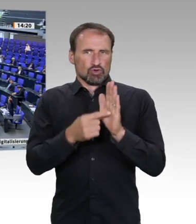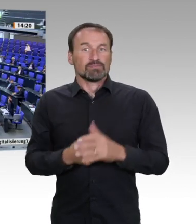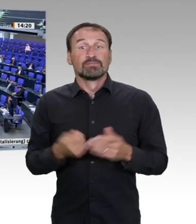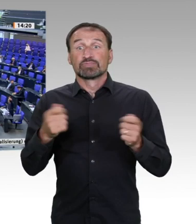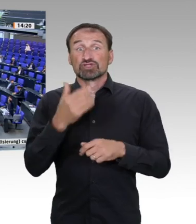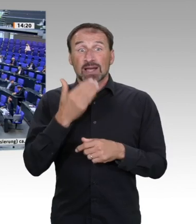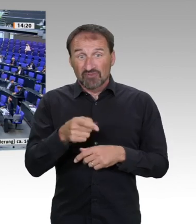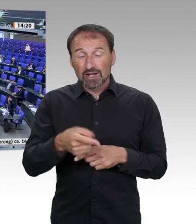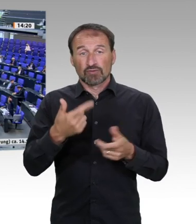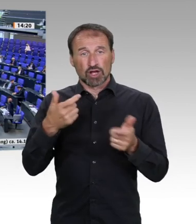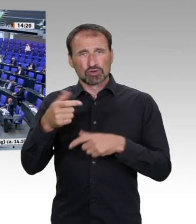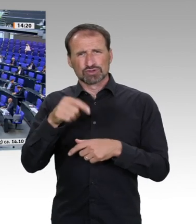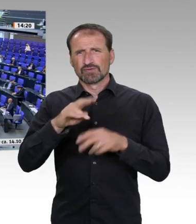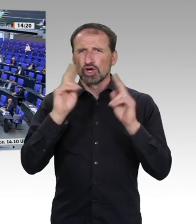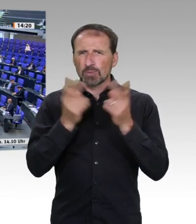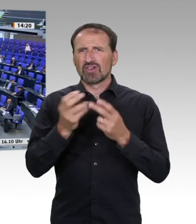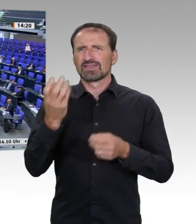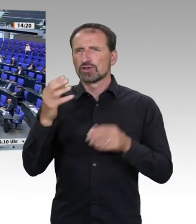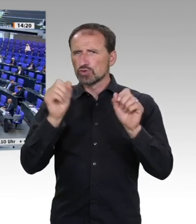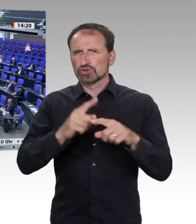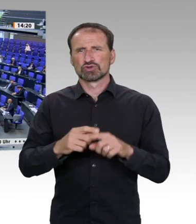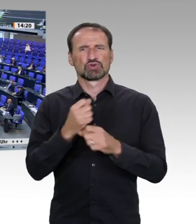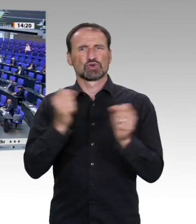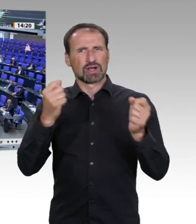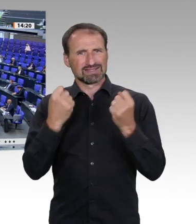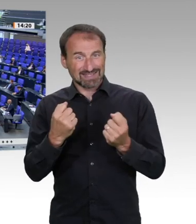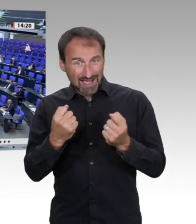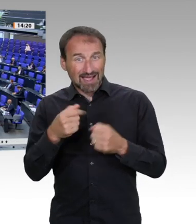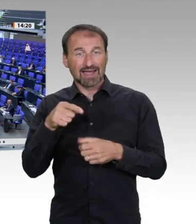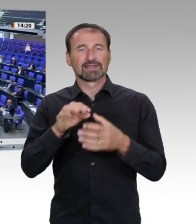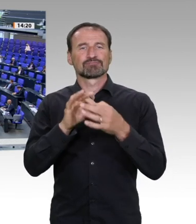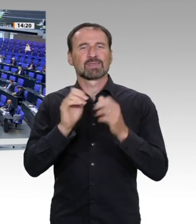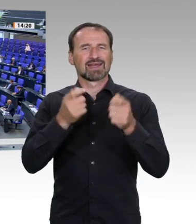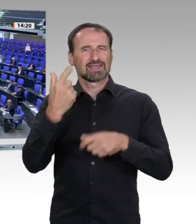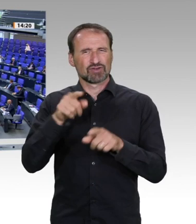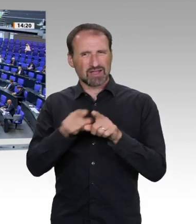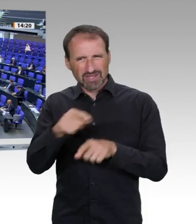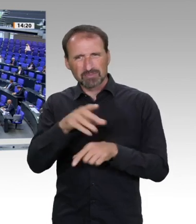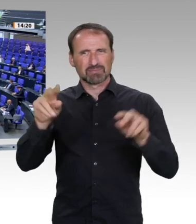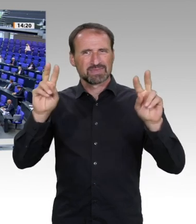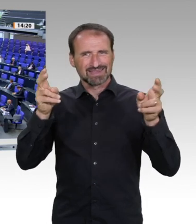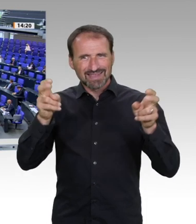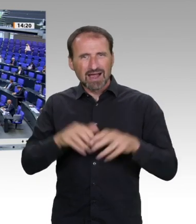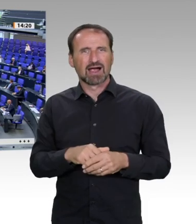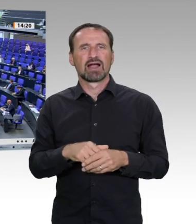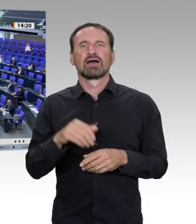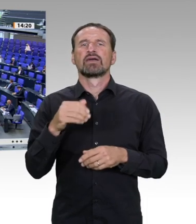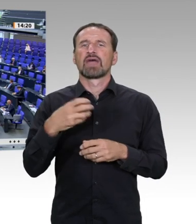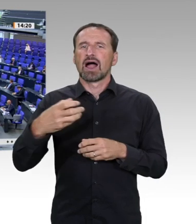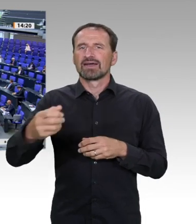FDP, CDU, CSU und SPD. Vielen Dank. Gegenprobe. Grüne und Linke. Enthaltungen keine. Die Beschlussempfehlung des Ausschusses ist damit angenommen.